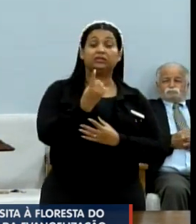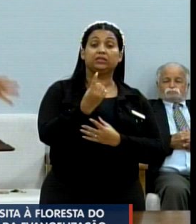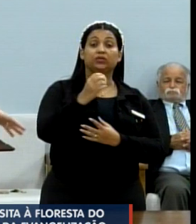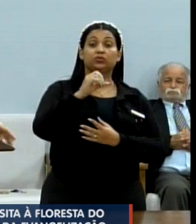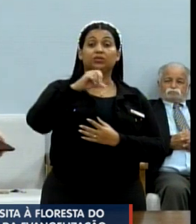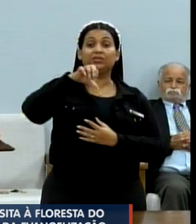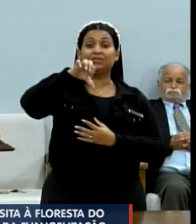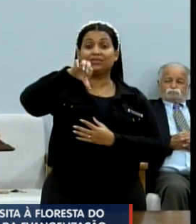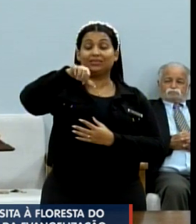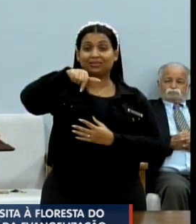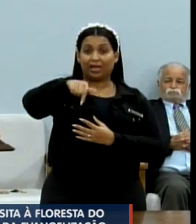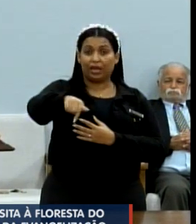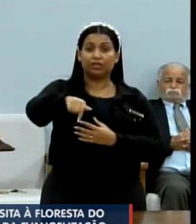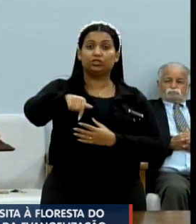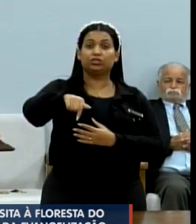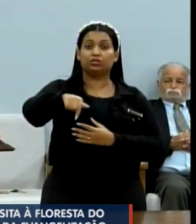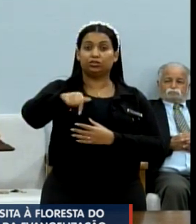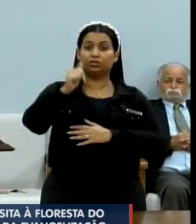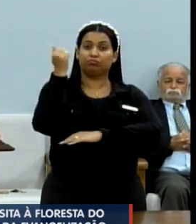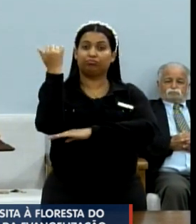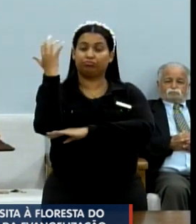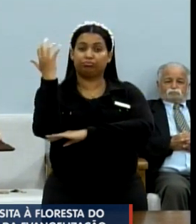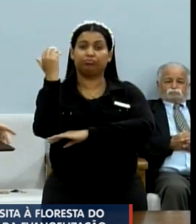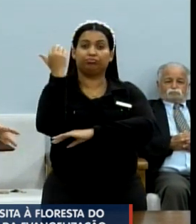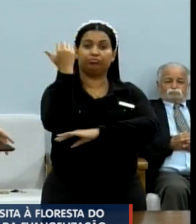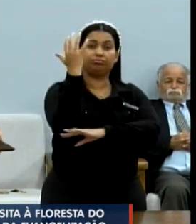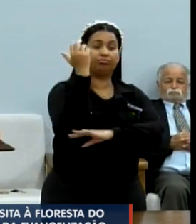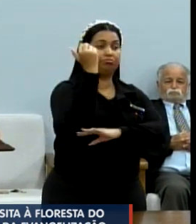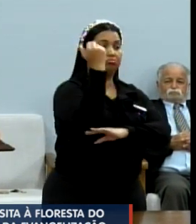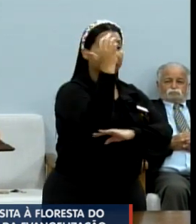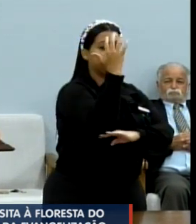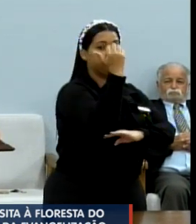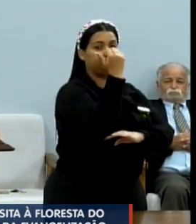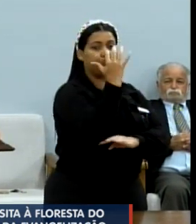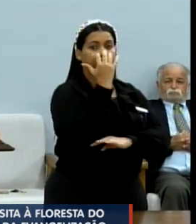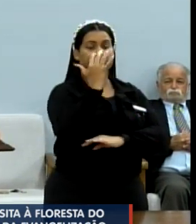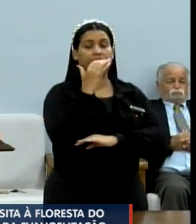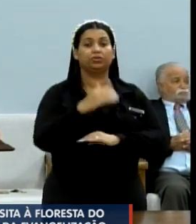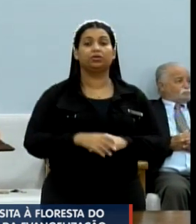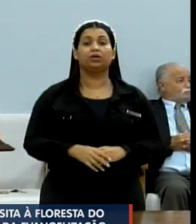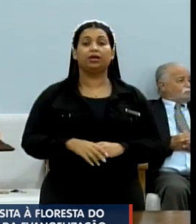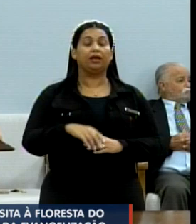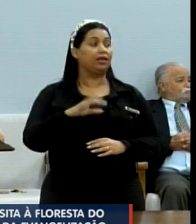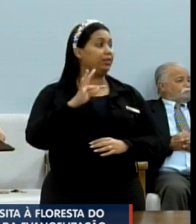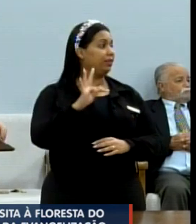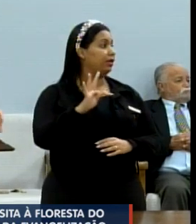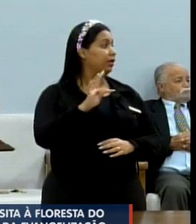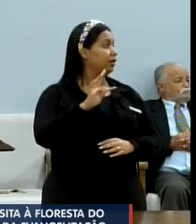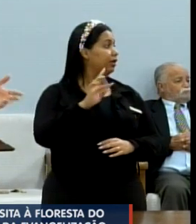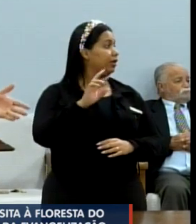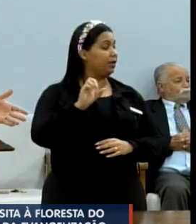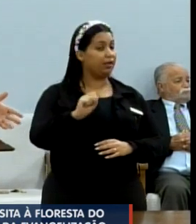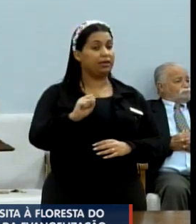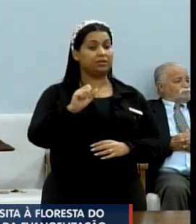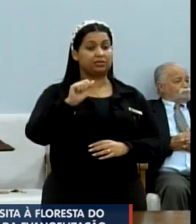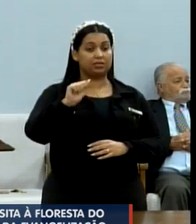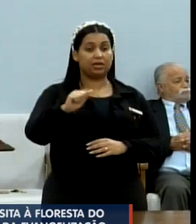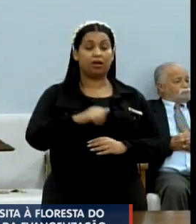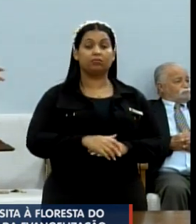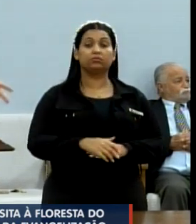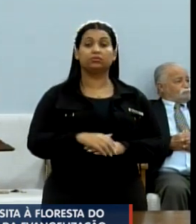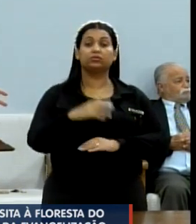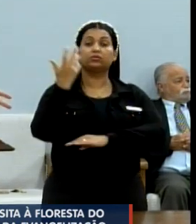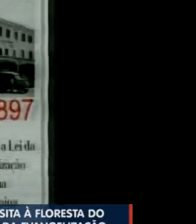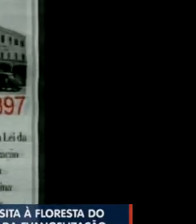mudas aproximadamente, oriundas de TCRAs, que são árvores que foram suprimidas de